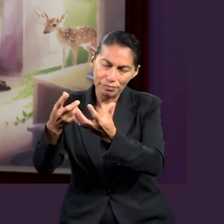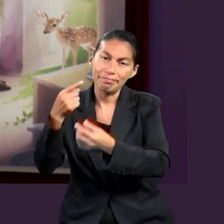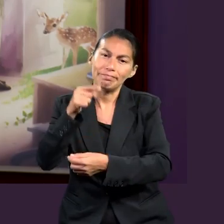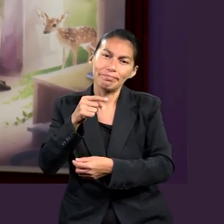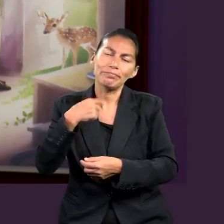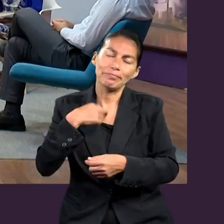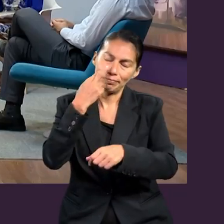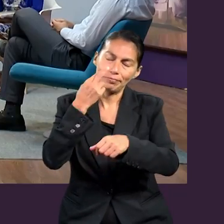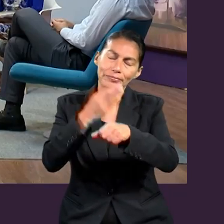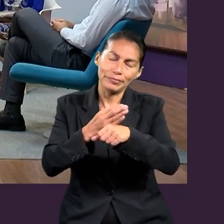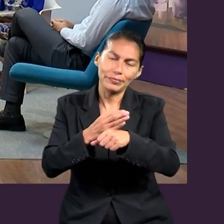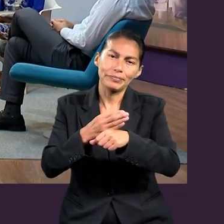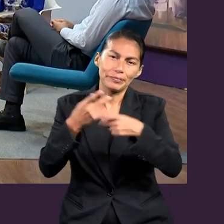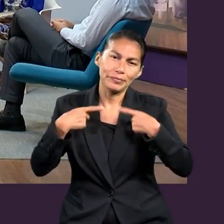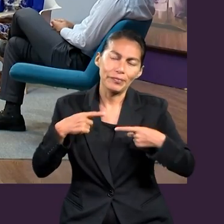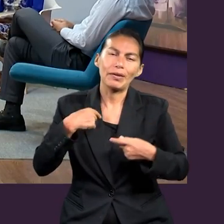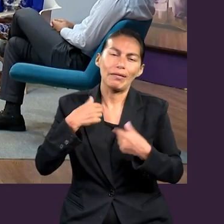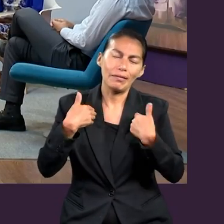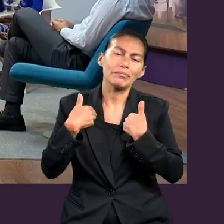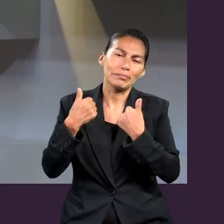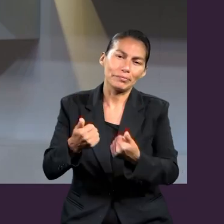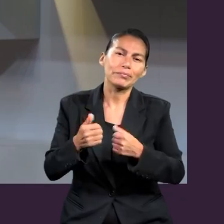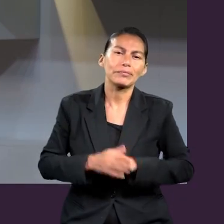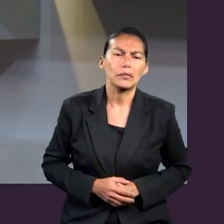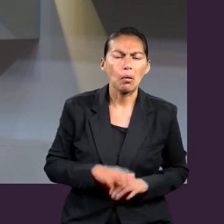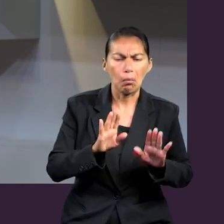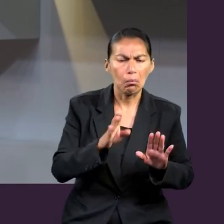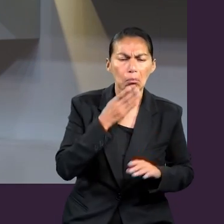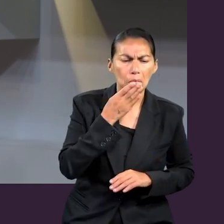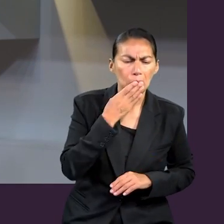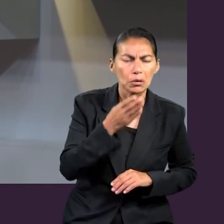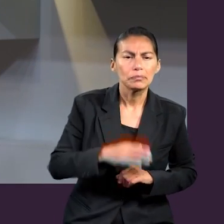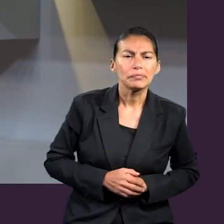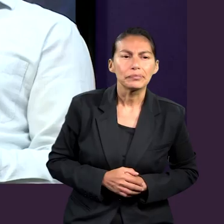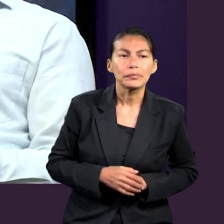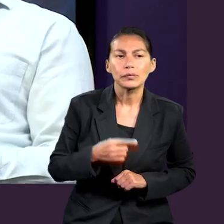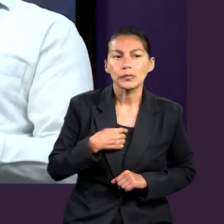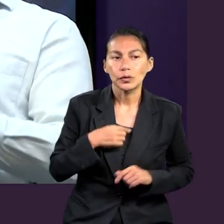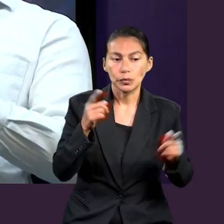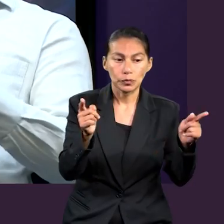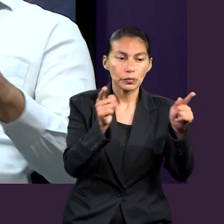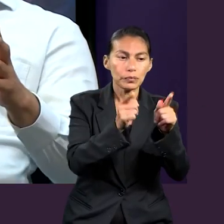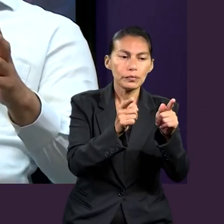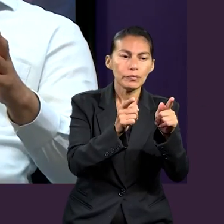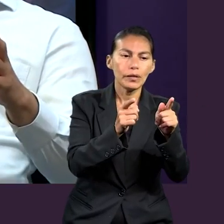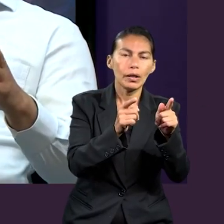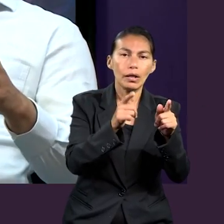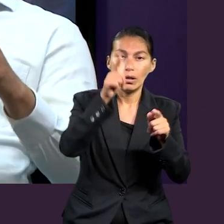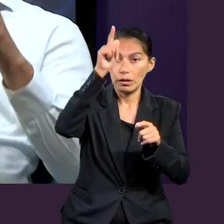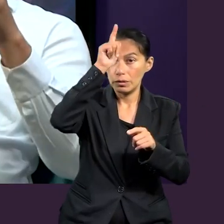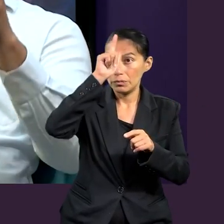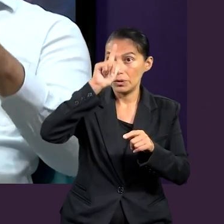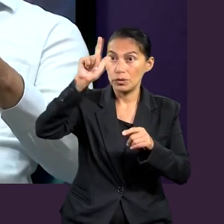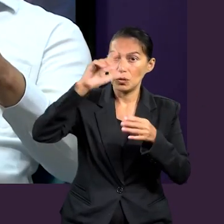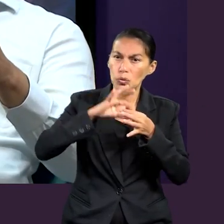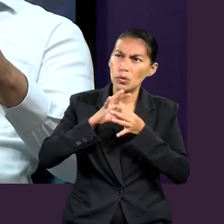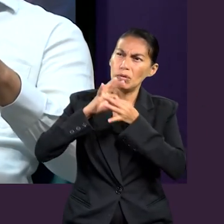¿no? Correcto. Muy bien, responsabilidad personal para el servicio. Muy bien. Yo me quedo con esta frase, unidad en el espíritu,